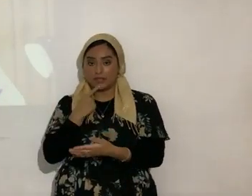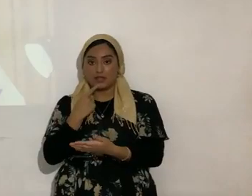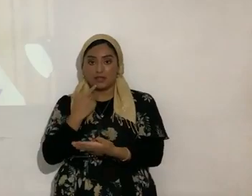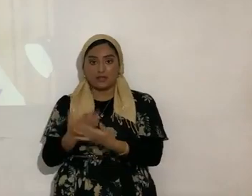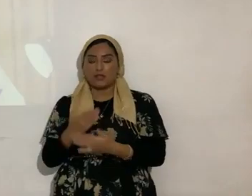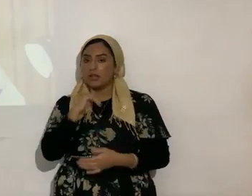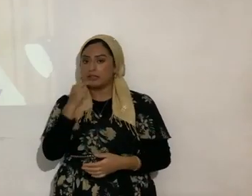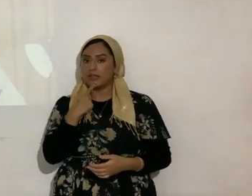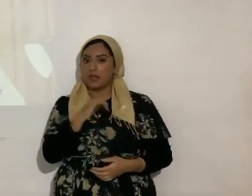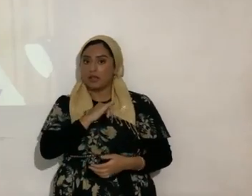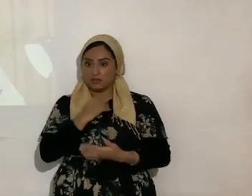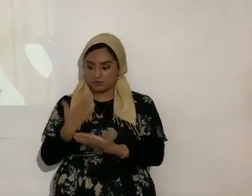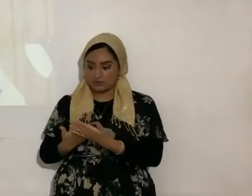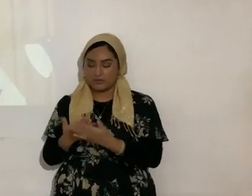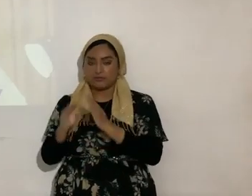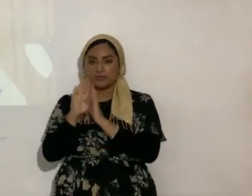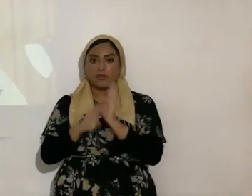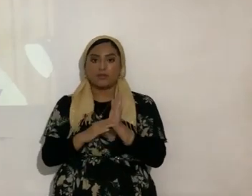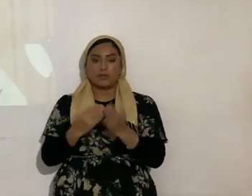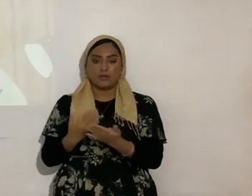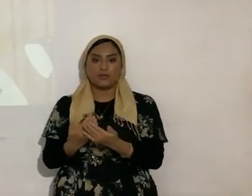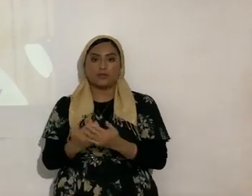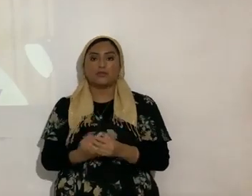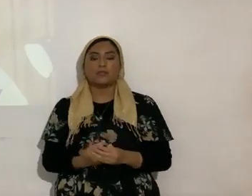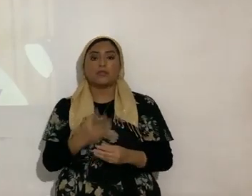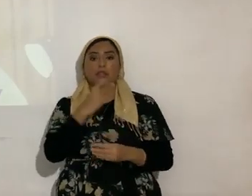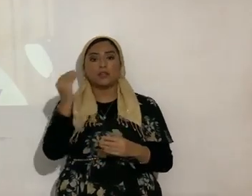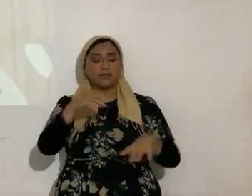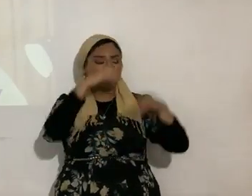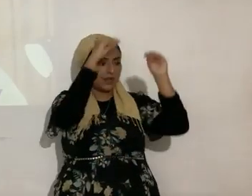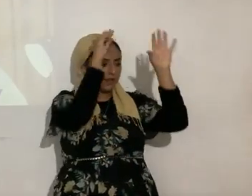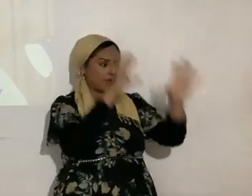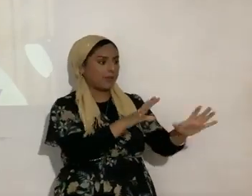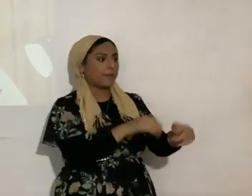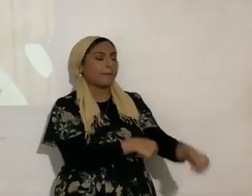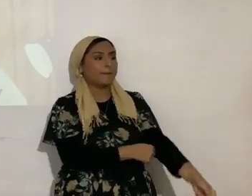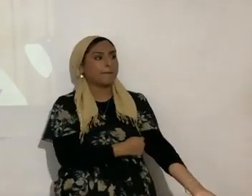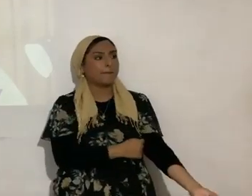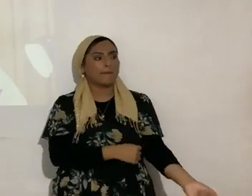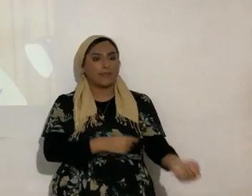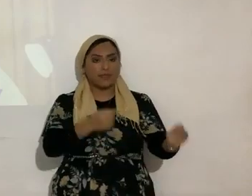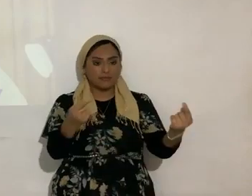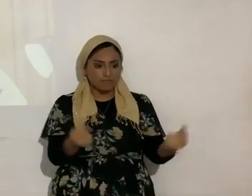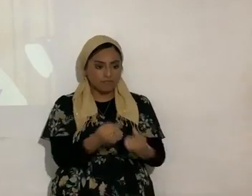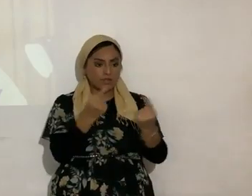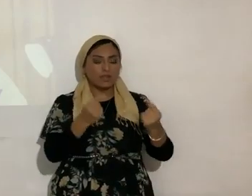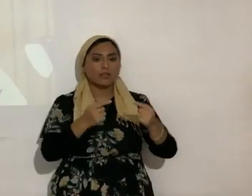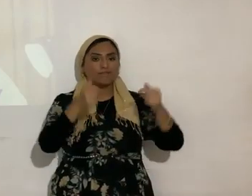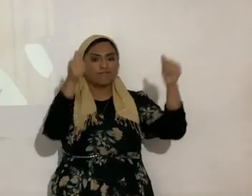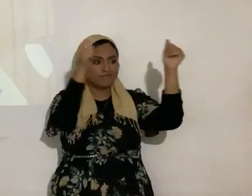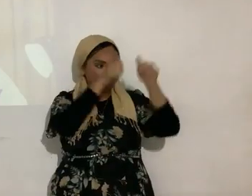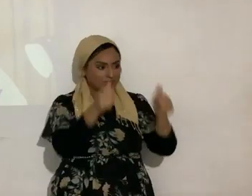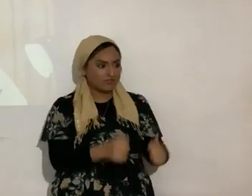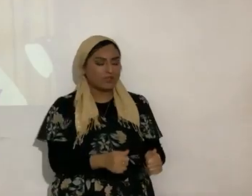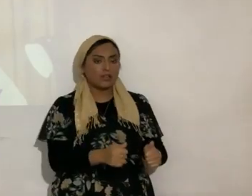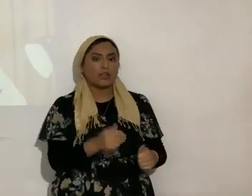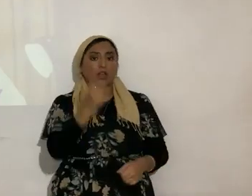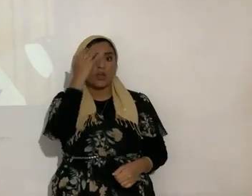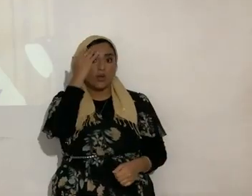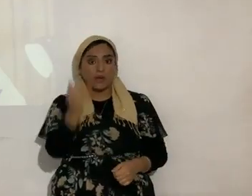lo digo yo lo dice la Biblia y los hechiceros los fornicarios los homicidas los idólatras por eso salmos 115